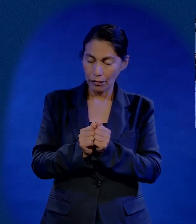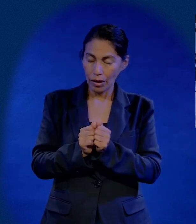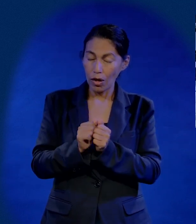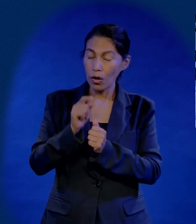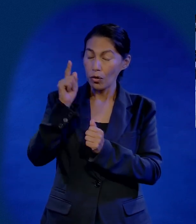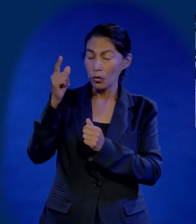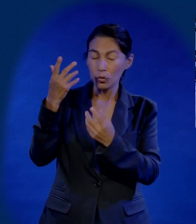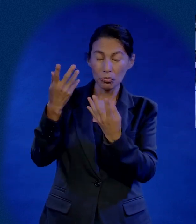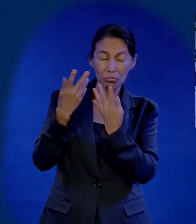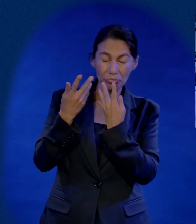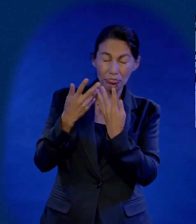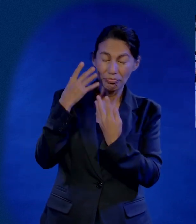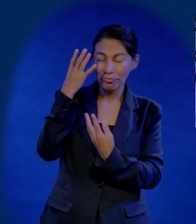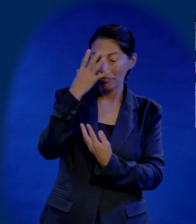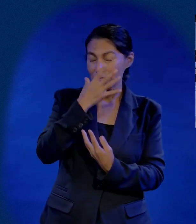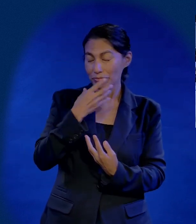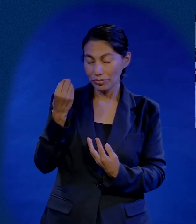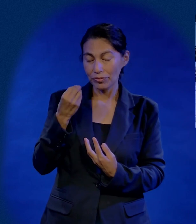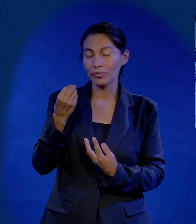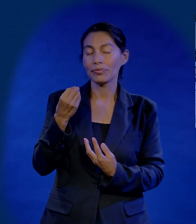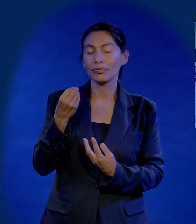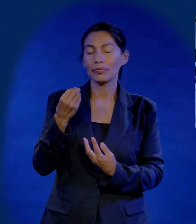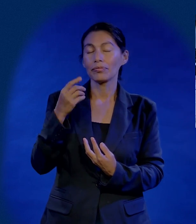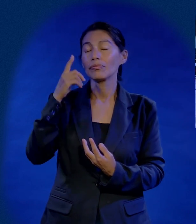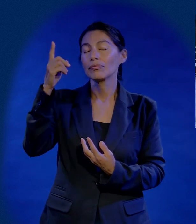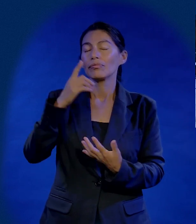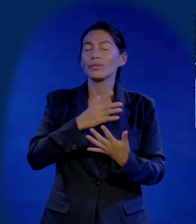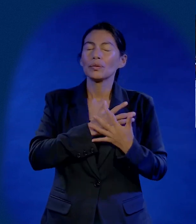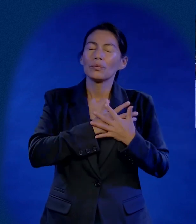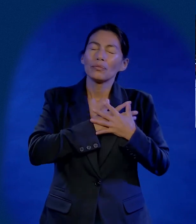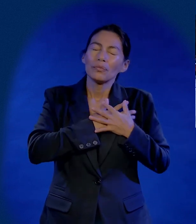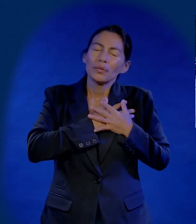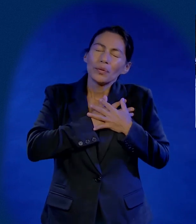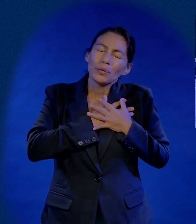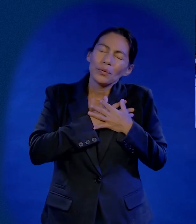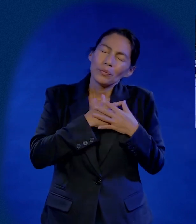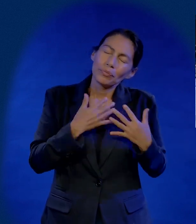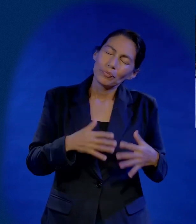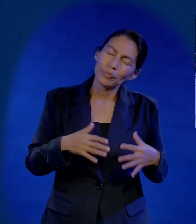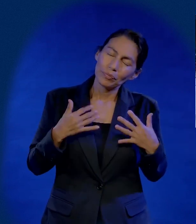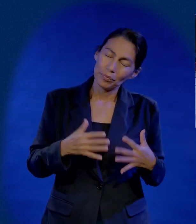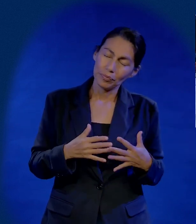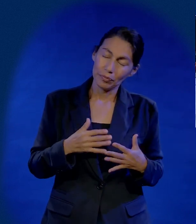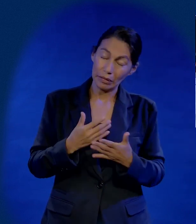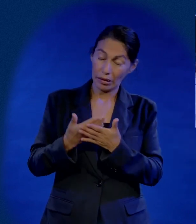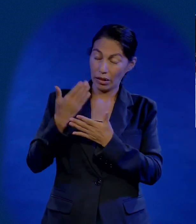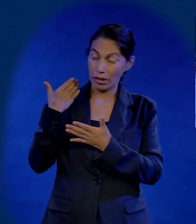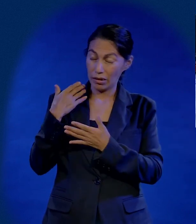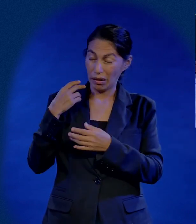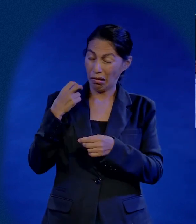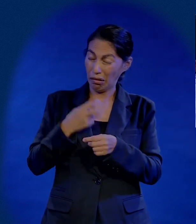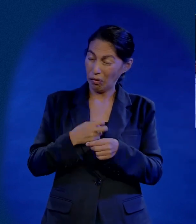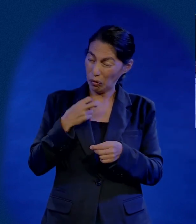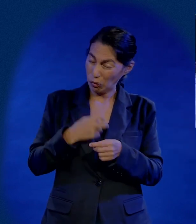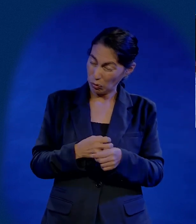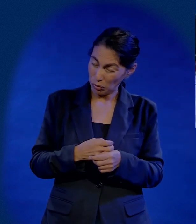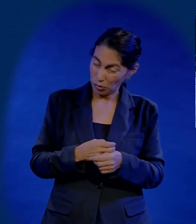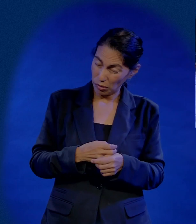celestial Padre celestial Gracias Gracias Por tus regaños Tan bonitos Por tus regaños Tan bonitos Por amarnos